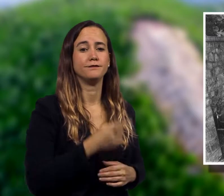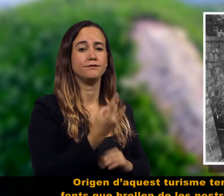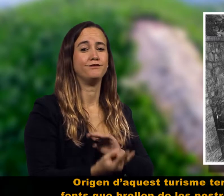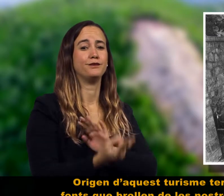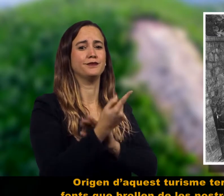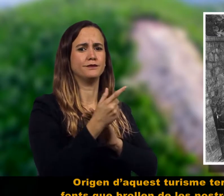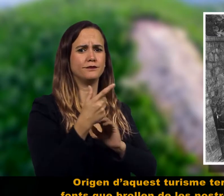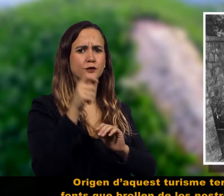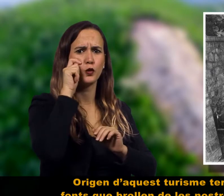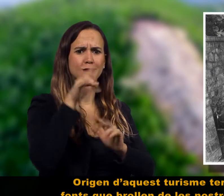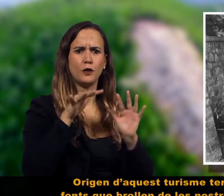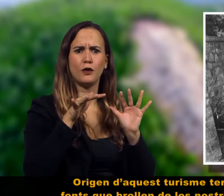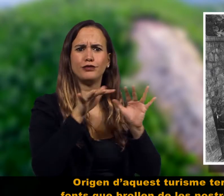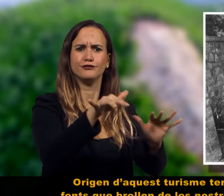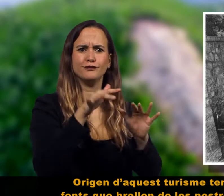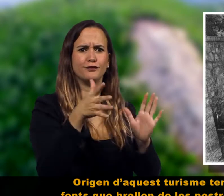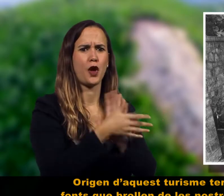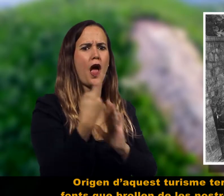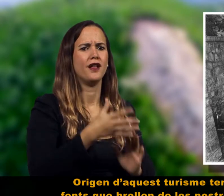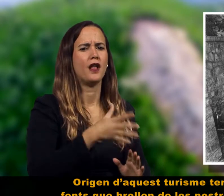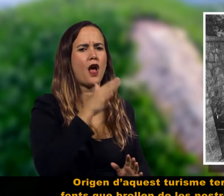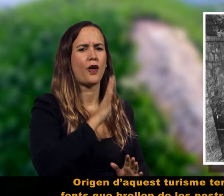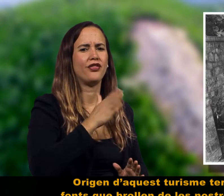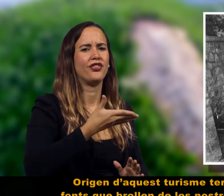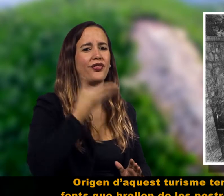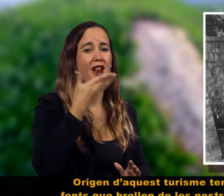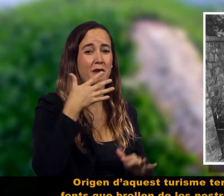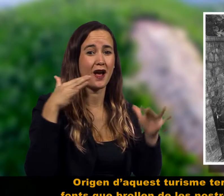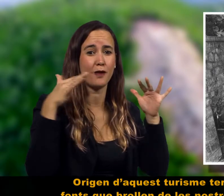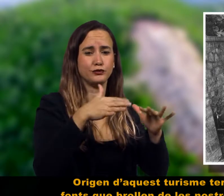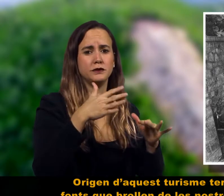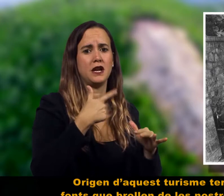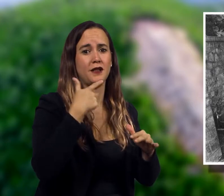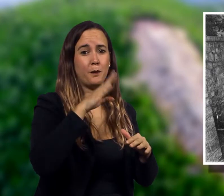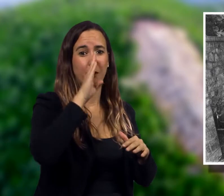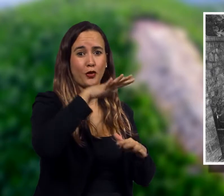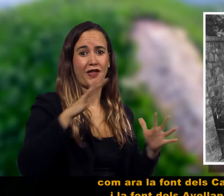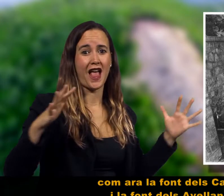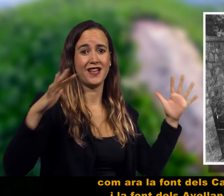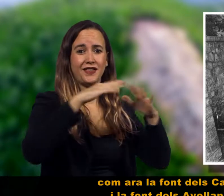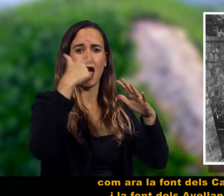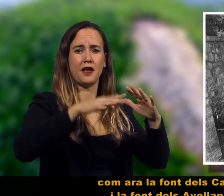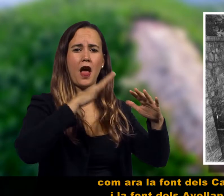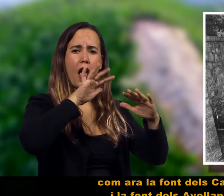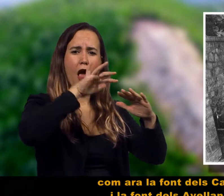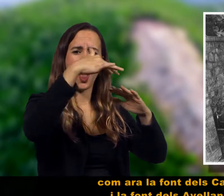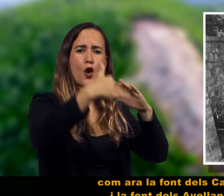Origen d'aquest turisme termal són les fonts que brollen de les nostres muntanyes, com ara la font dels caçadors i la font dels